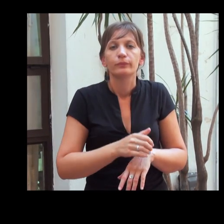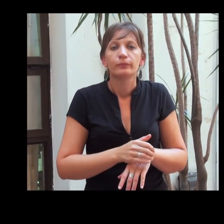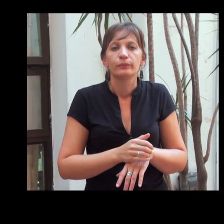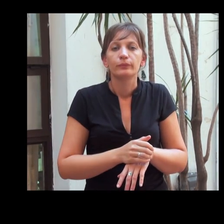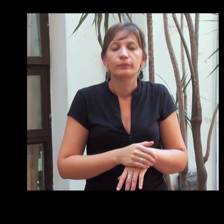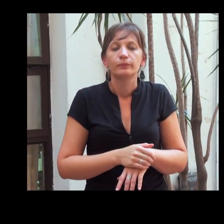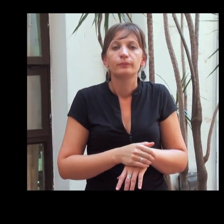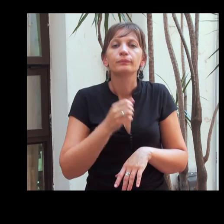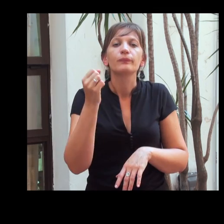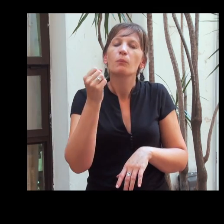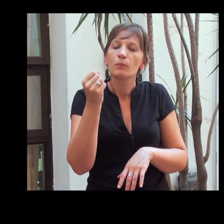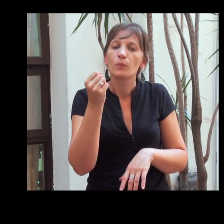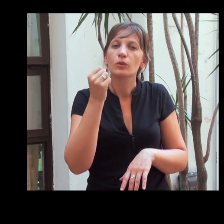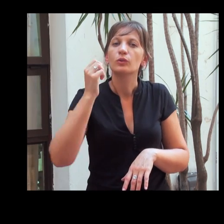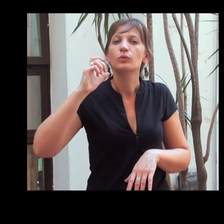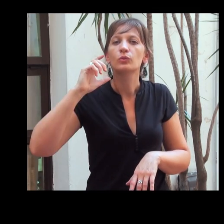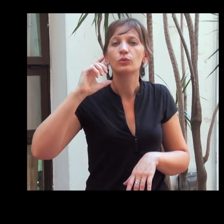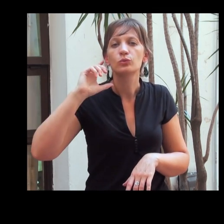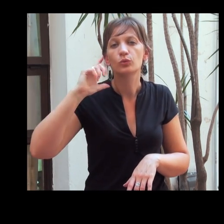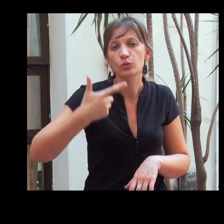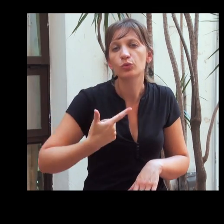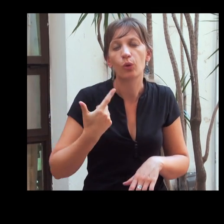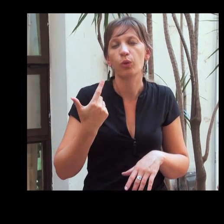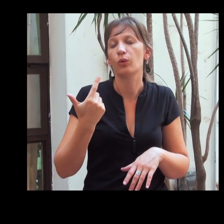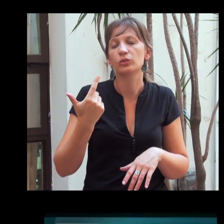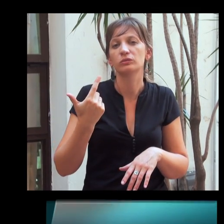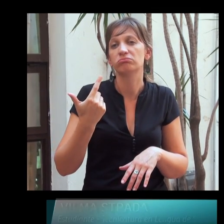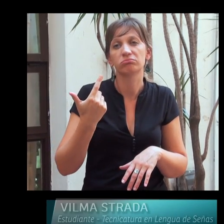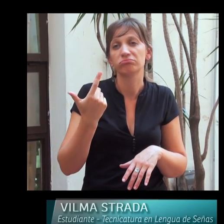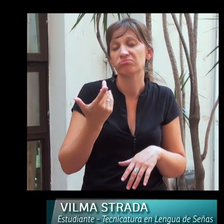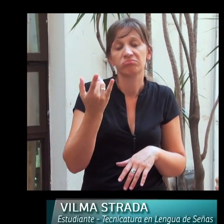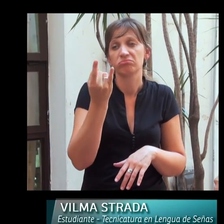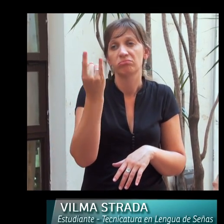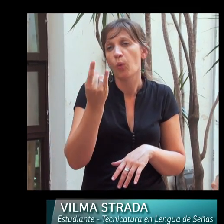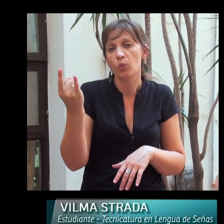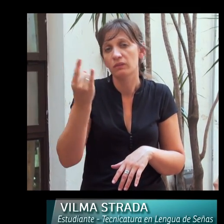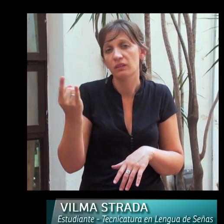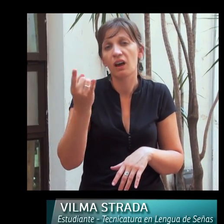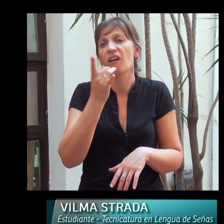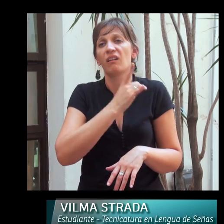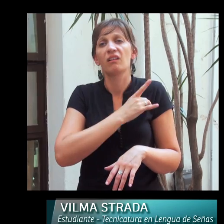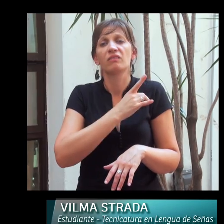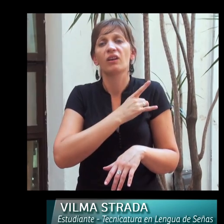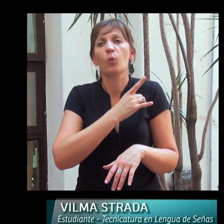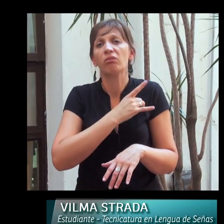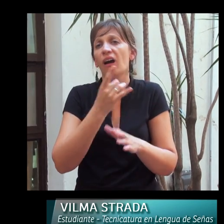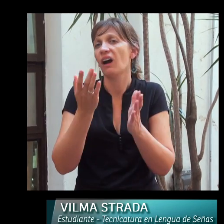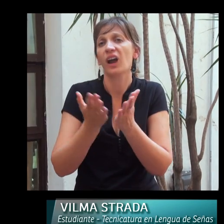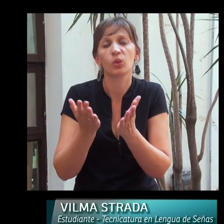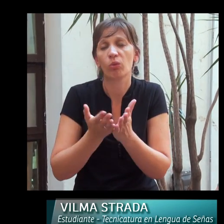Es importante decir que, digamos, que los sordos tienen pocas posibilidades a nivel de las universidades